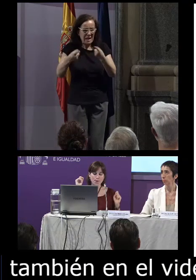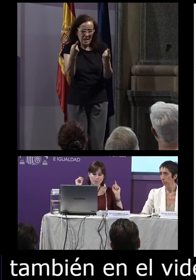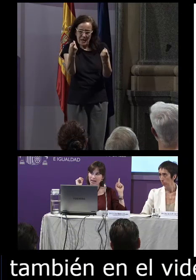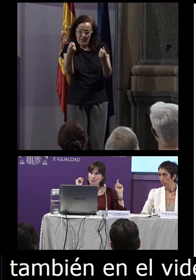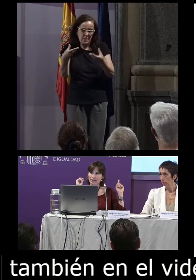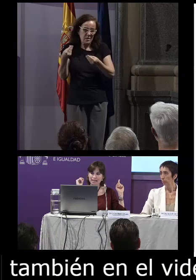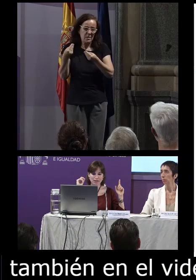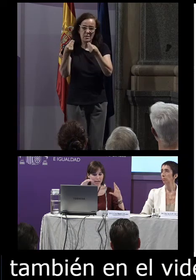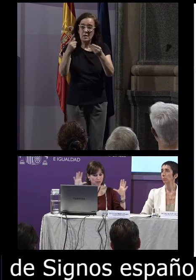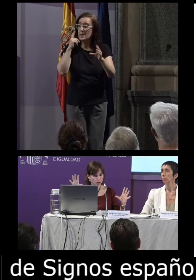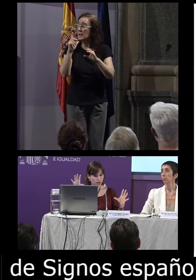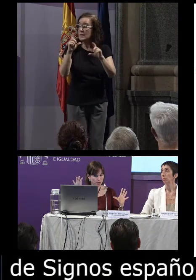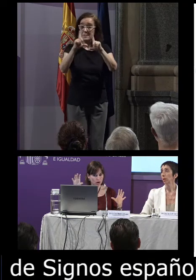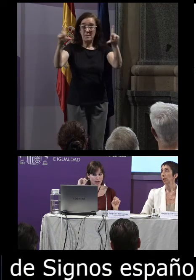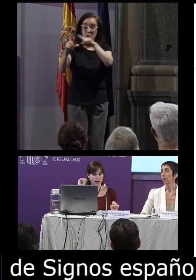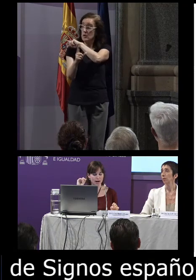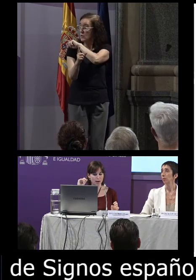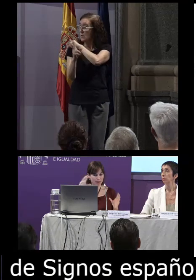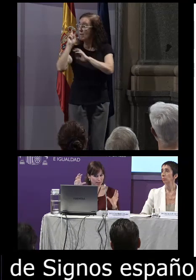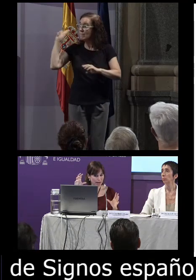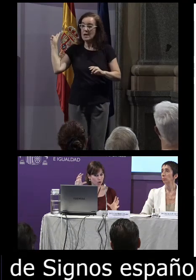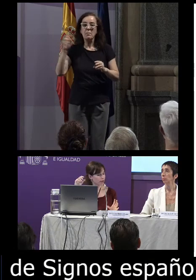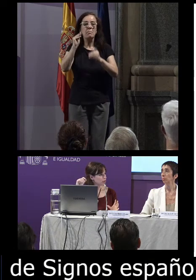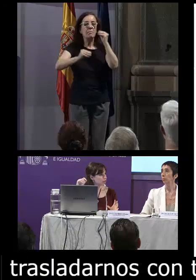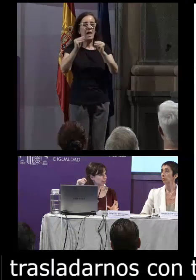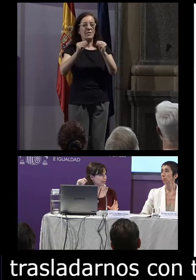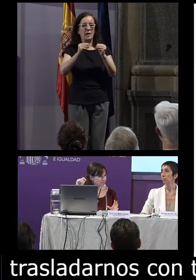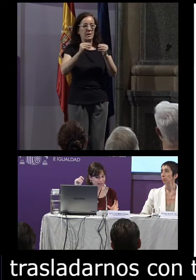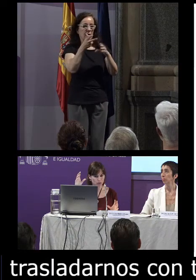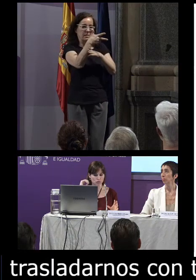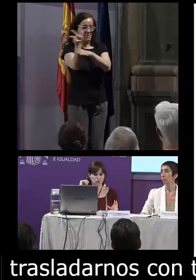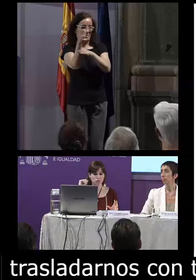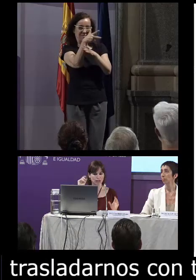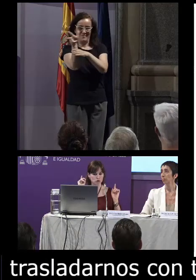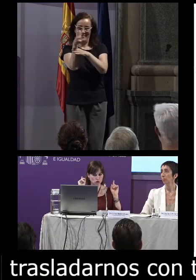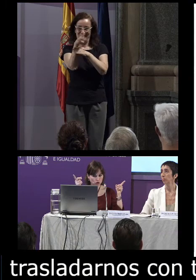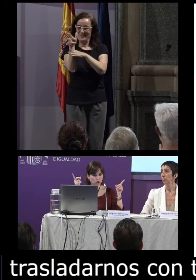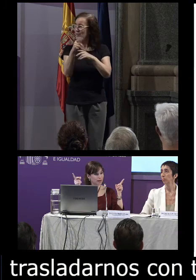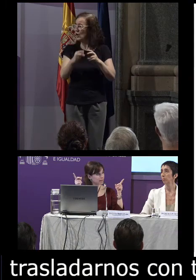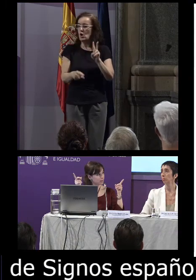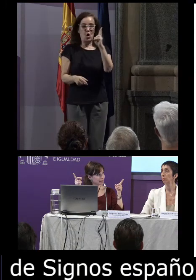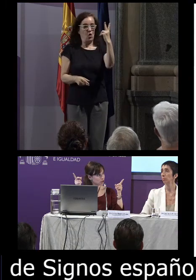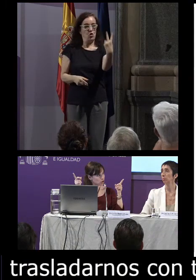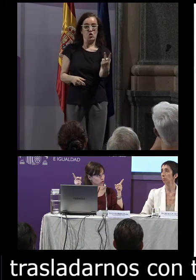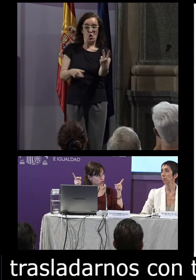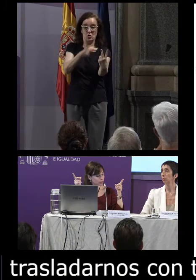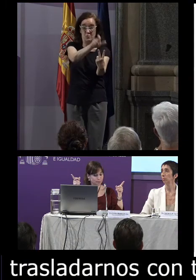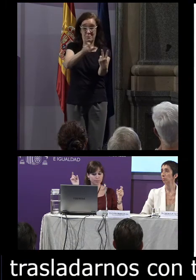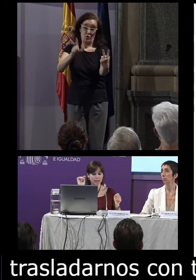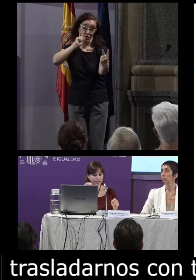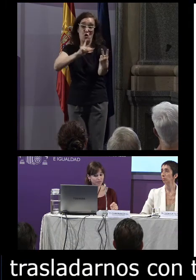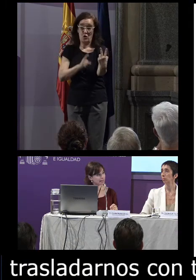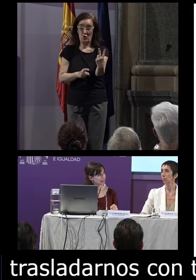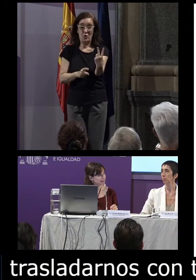en la pantalla veis la disposición para hacer la colección de datos tenemos los dos participantes sordos